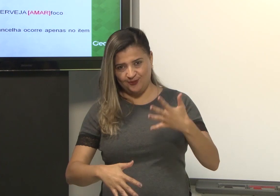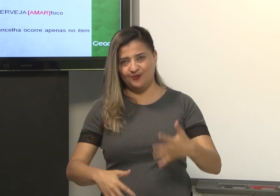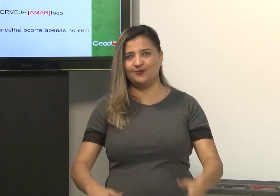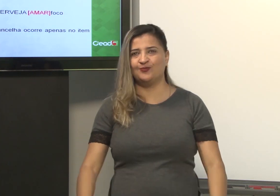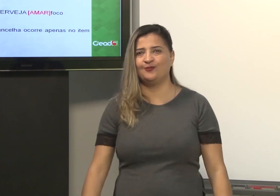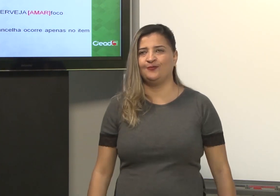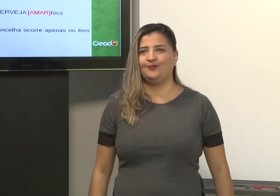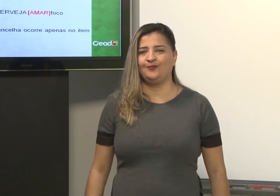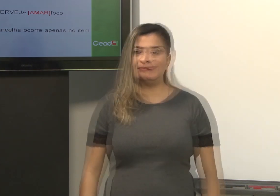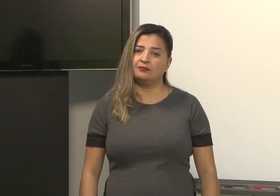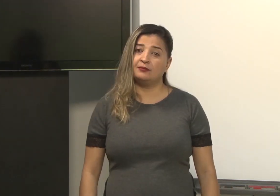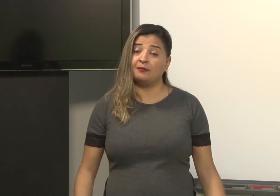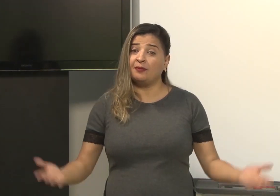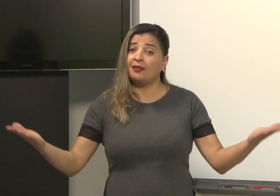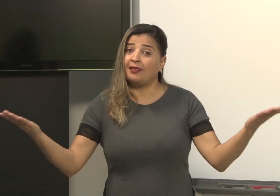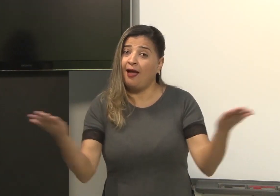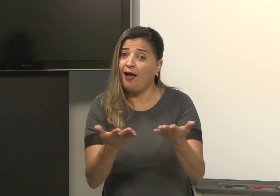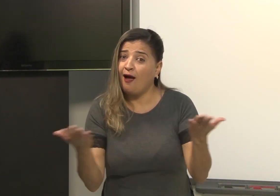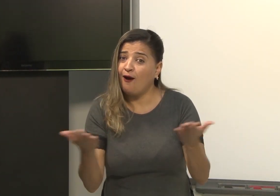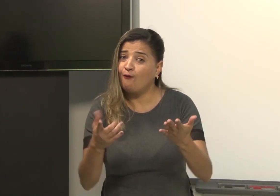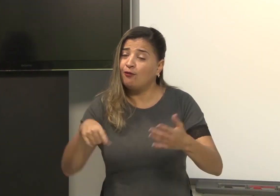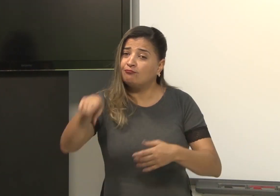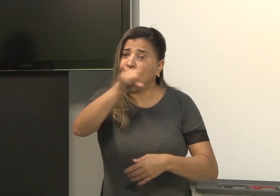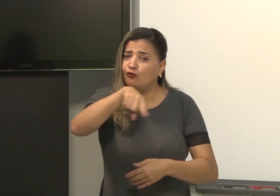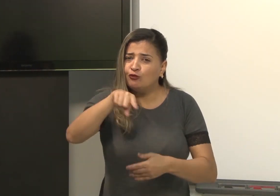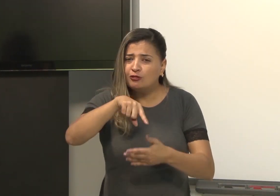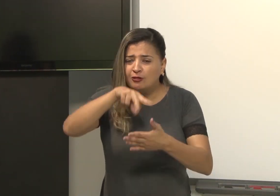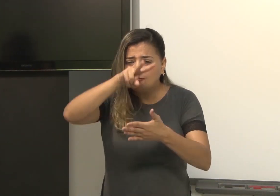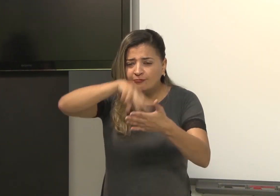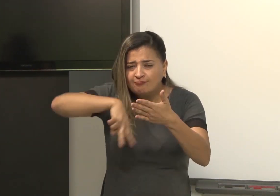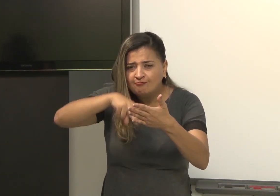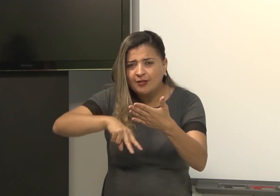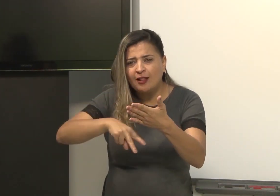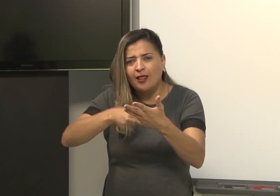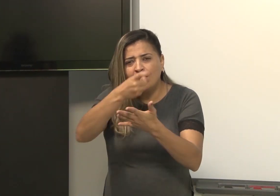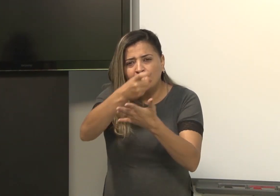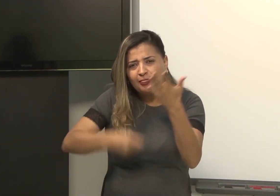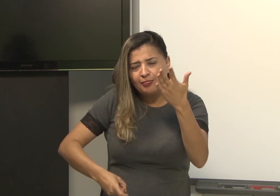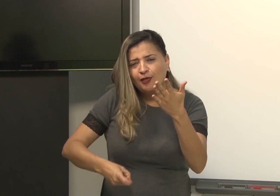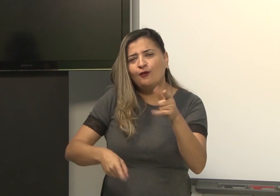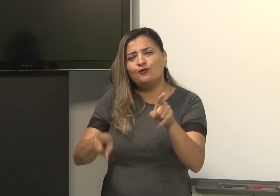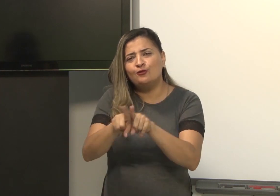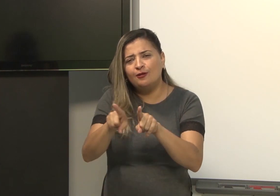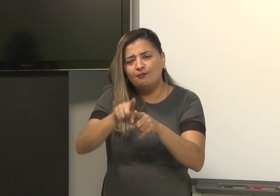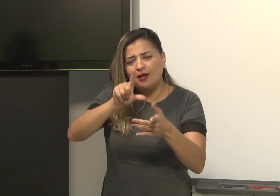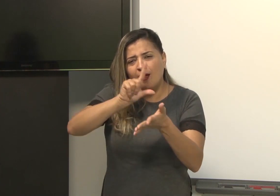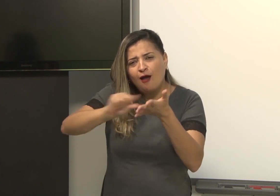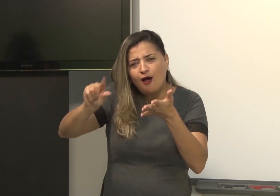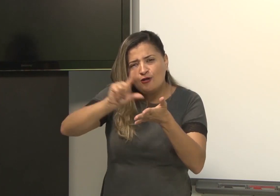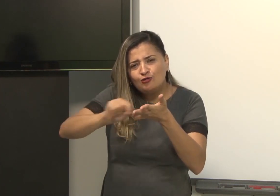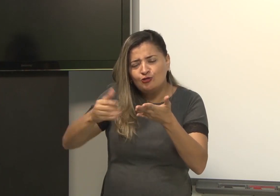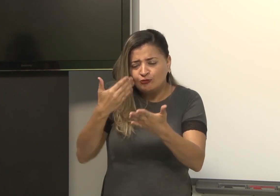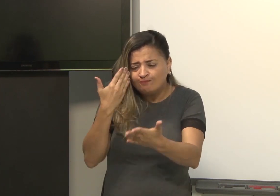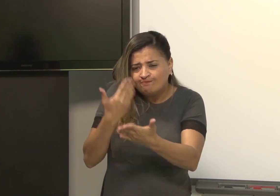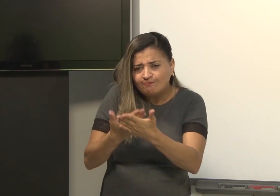sinais. Da Libras. Então, agora, vocês podem ler os textos, continuar lendo os artigos,